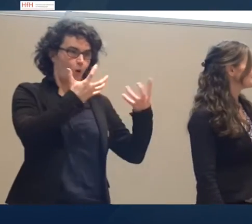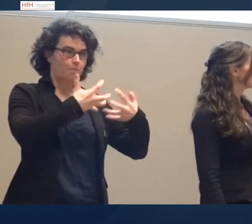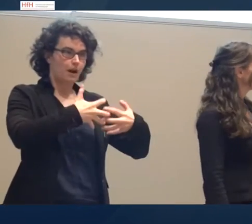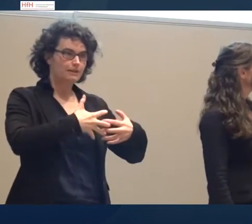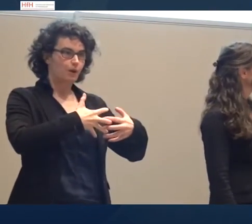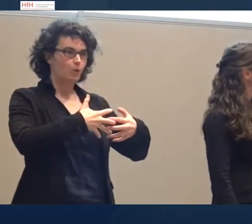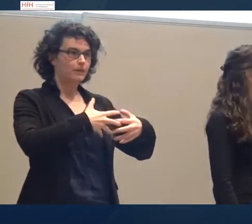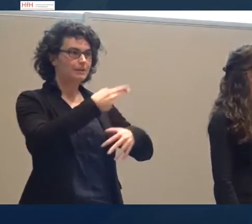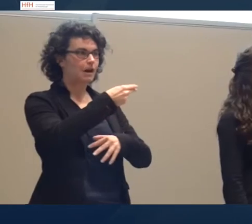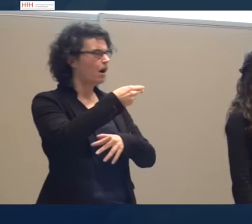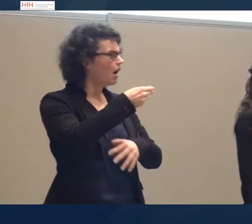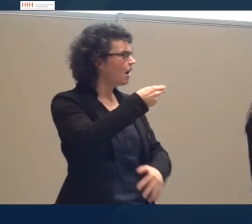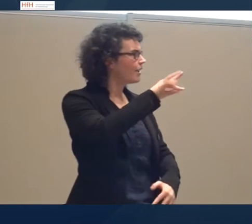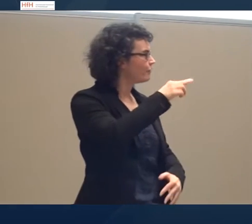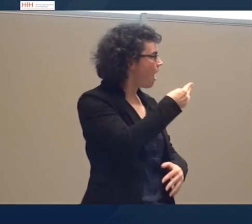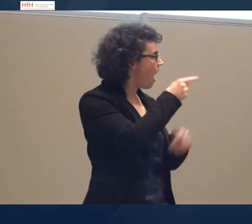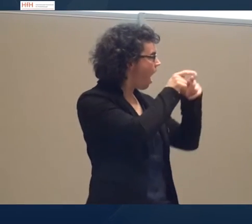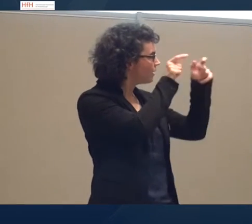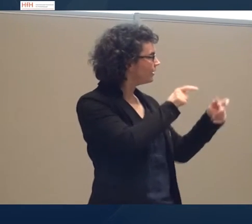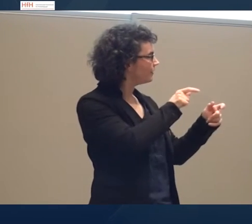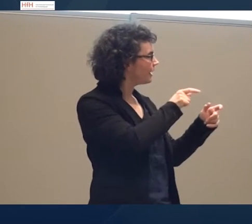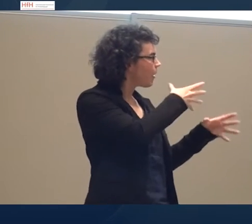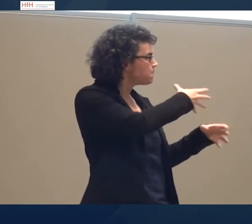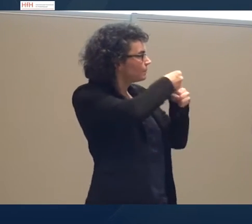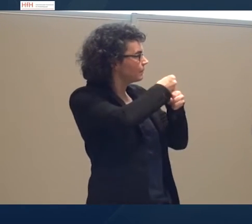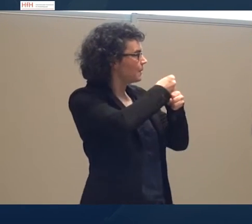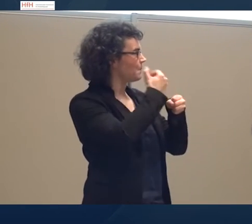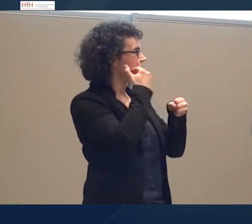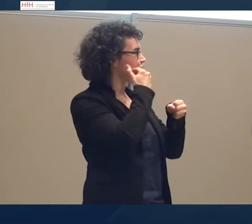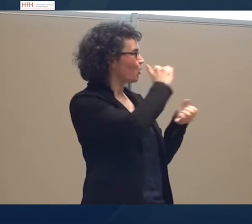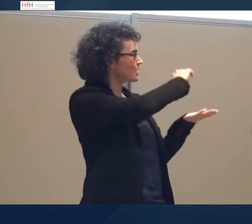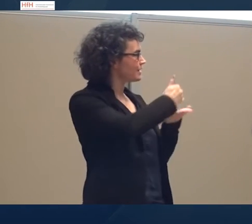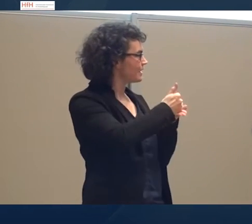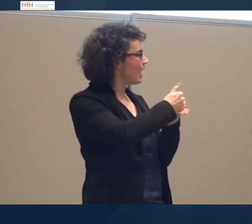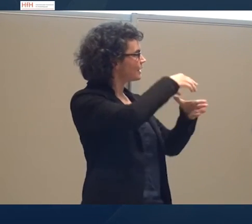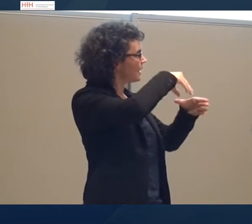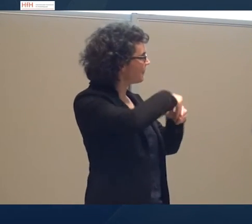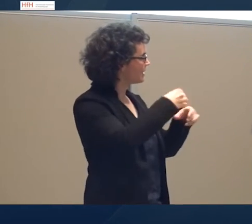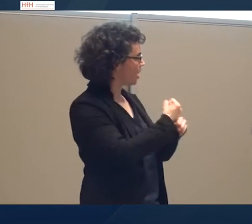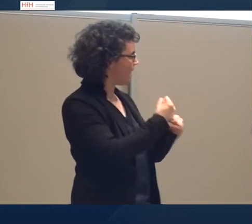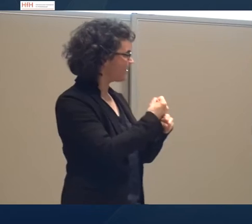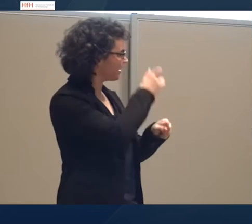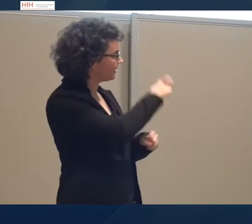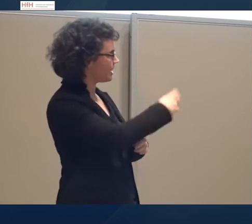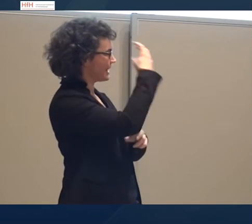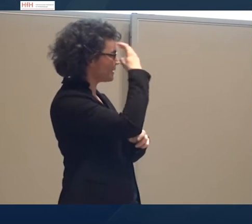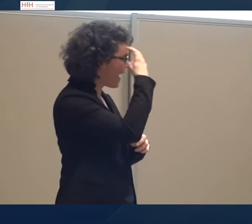HFH Hattie Chance gewinnen konnten, als Mitarbeiterin, als Expertin, als